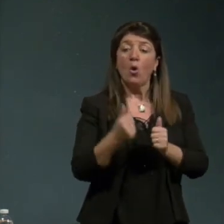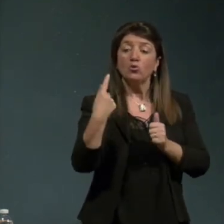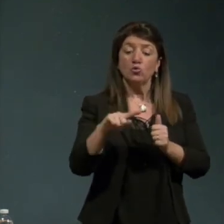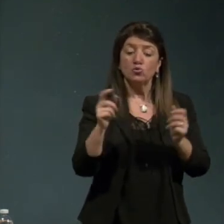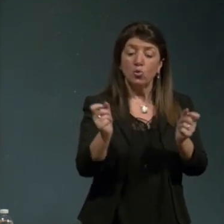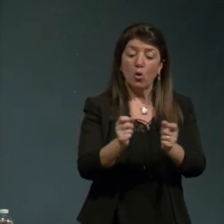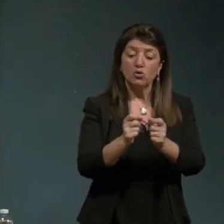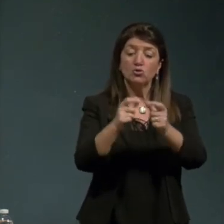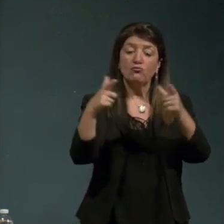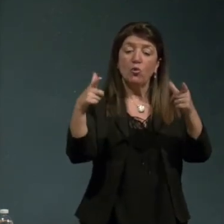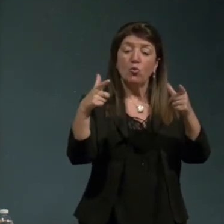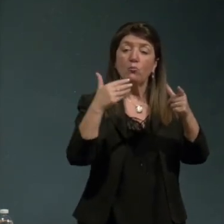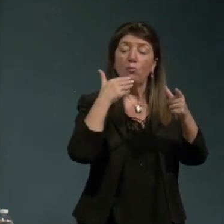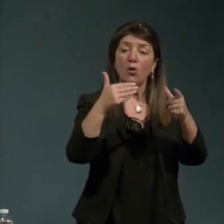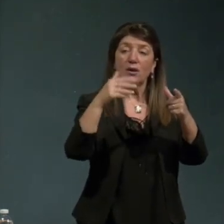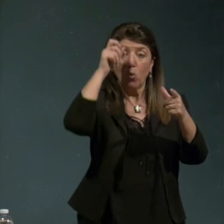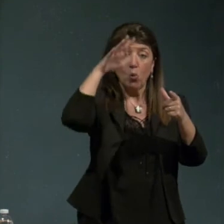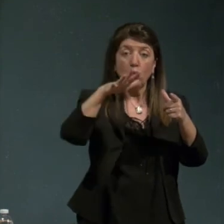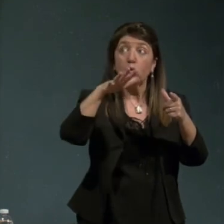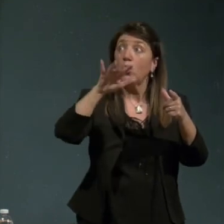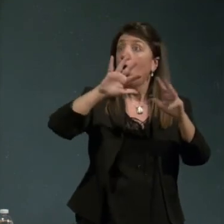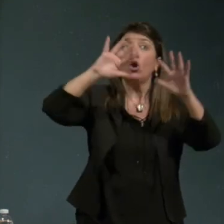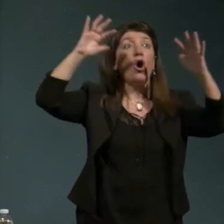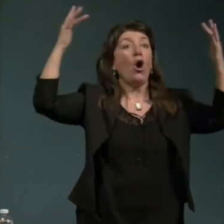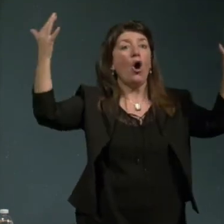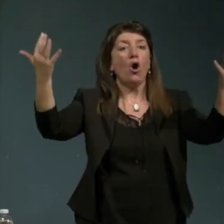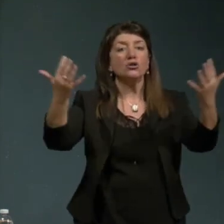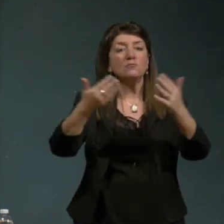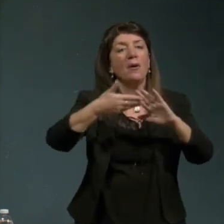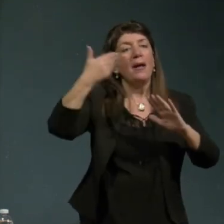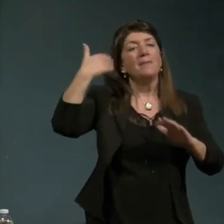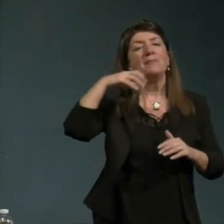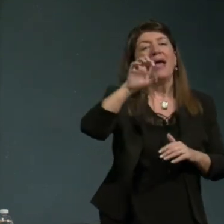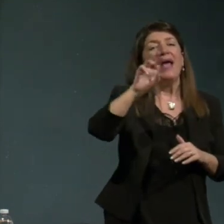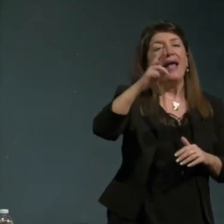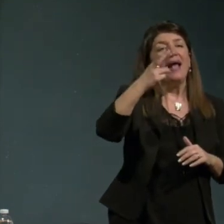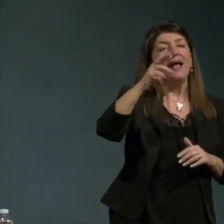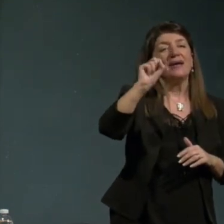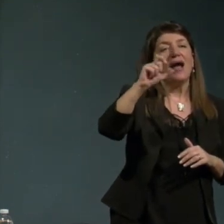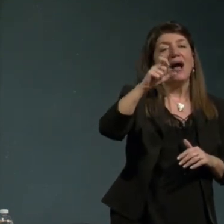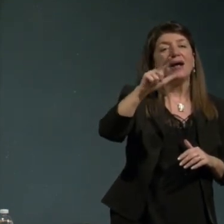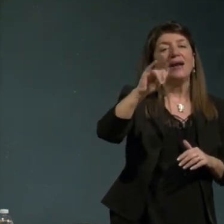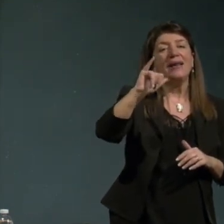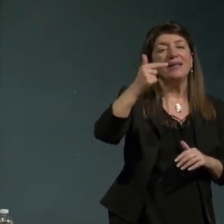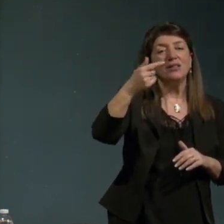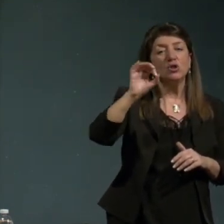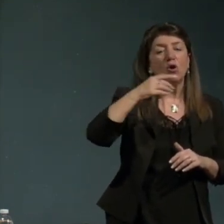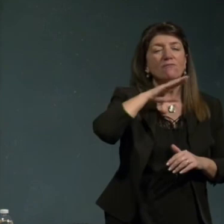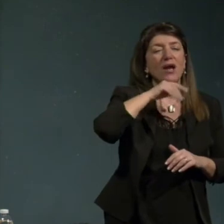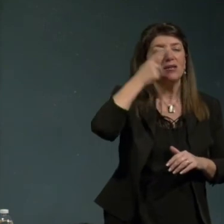'avventura del cosmos e come diceva Eracliteo il vecchio filosofo